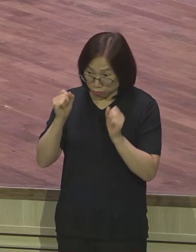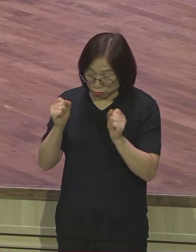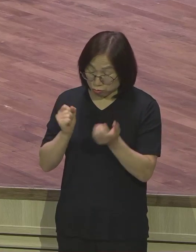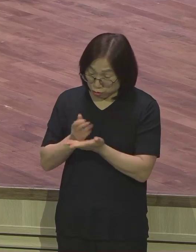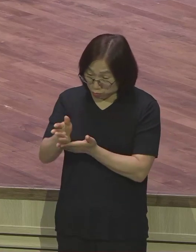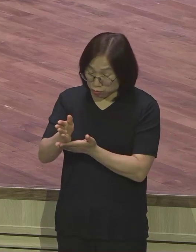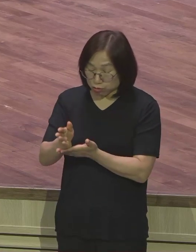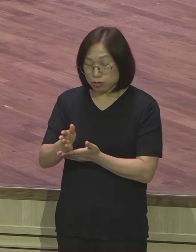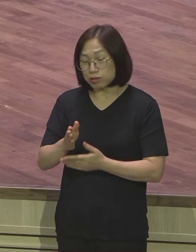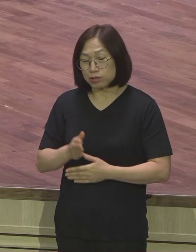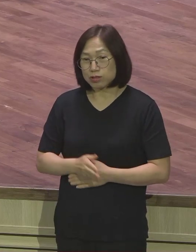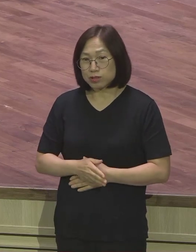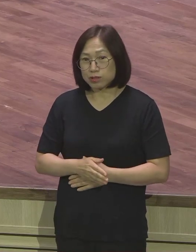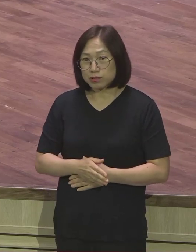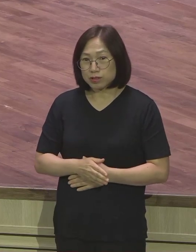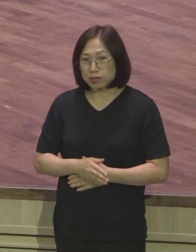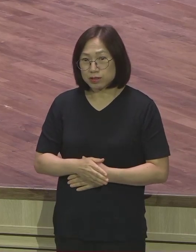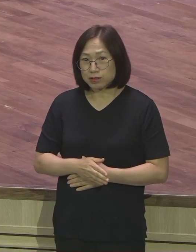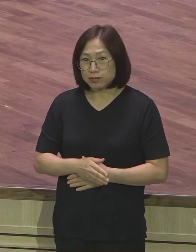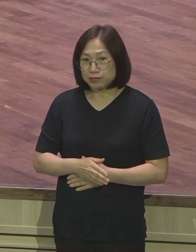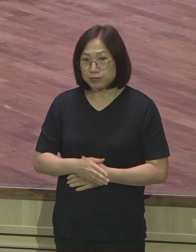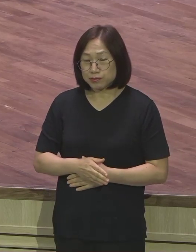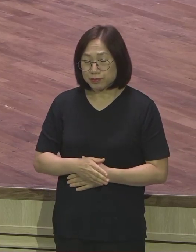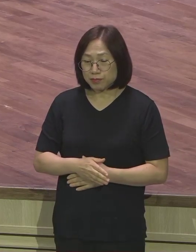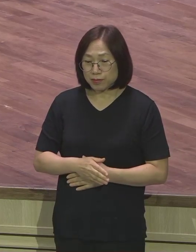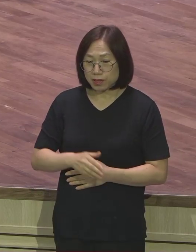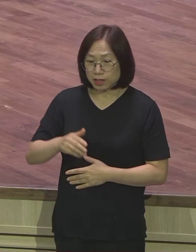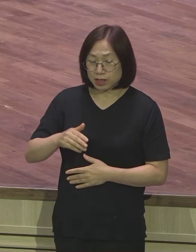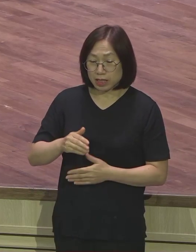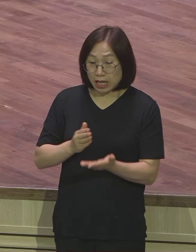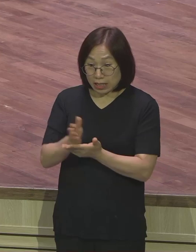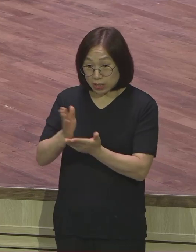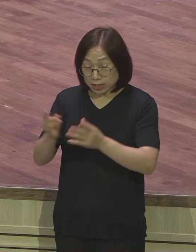굿받은 그 점집 이런 데 가서 캠프하고 다 했습니다.